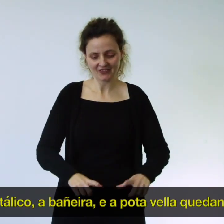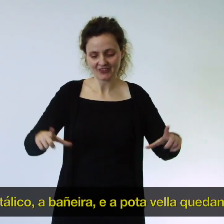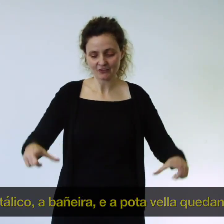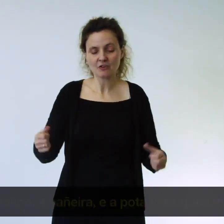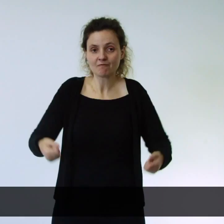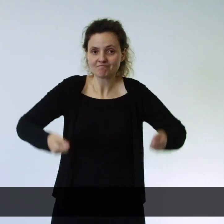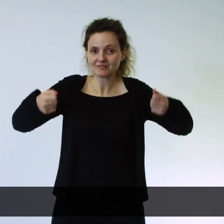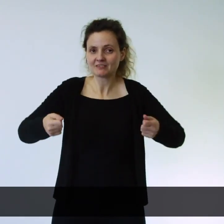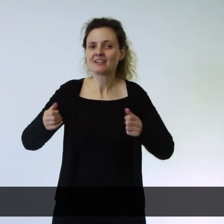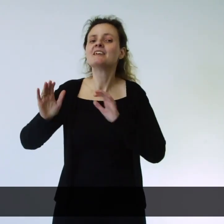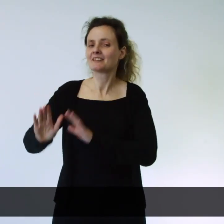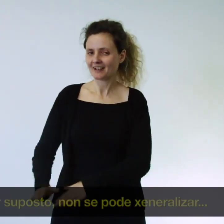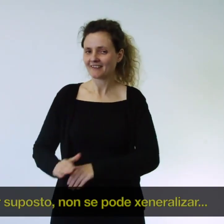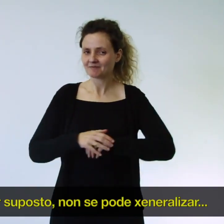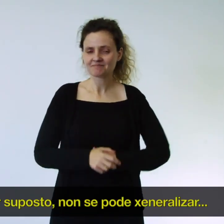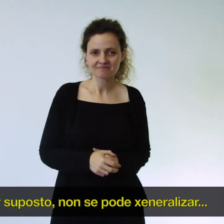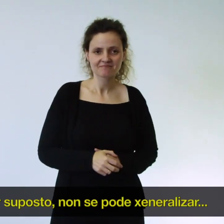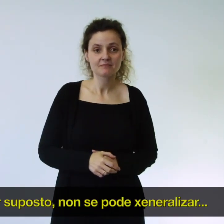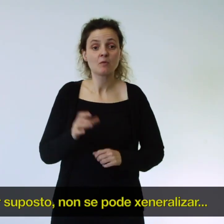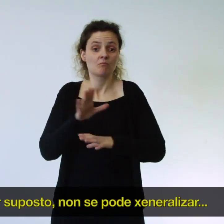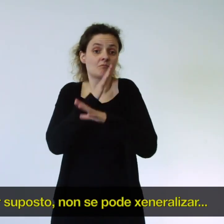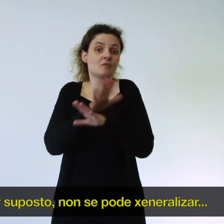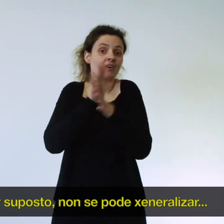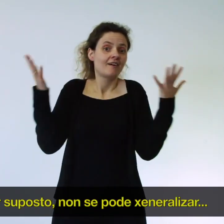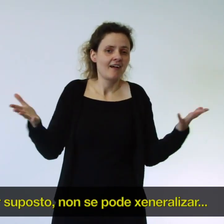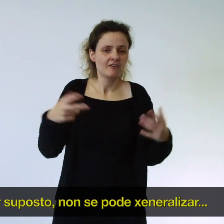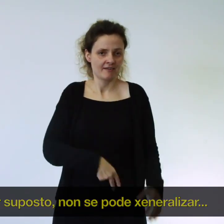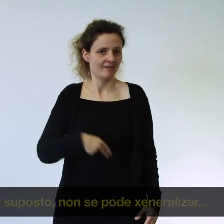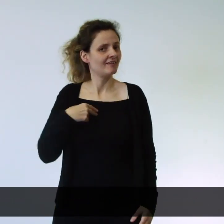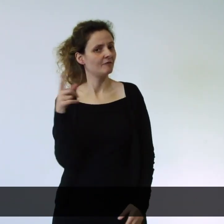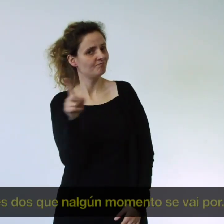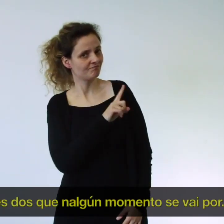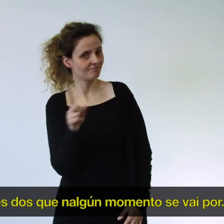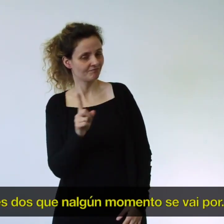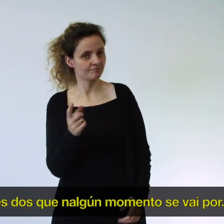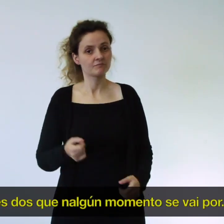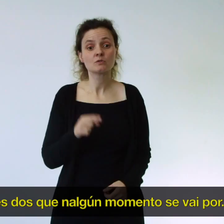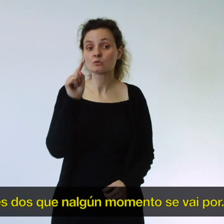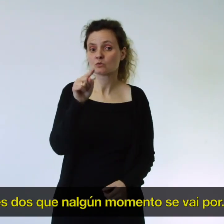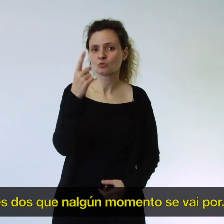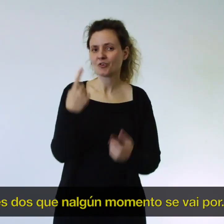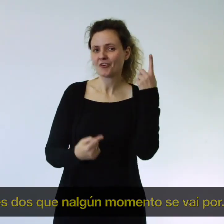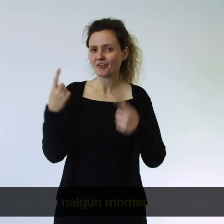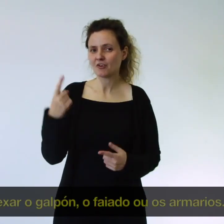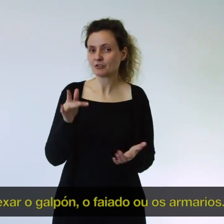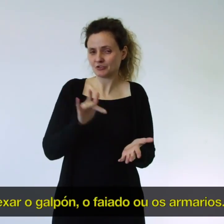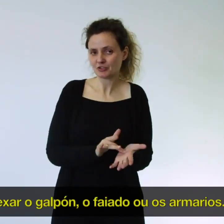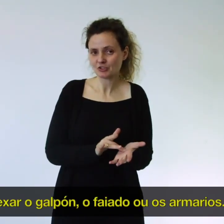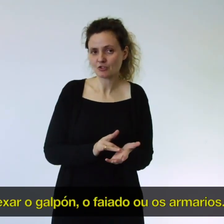quedan. Por suposto, non se pode xeneralizar. Se tías dos que en algún momento se vai por a despexar o galpón,